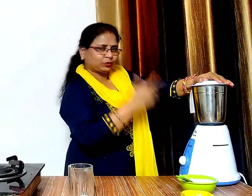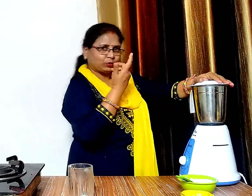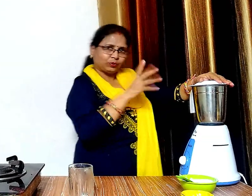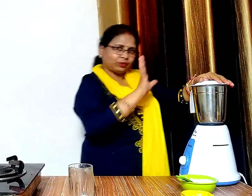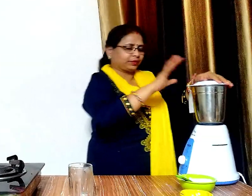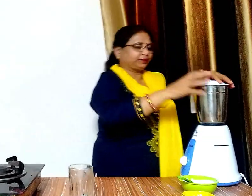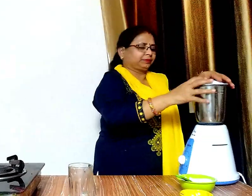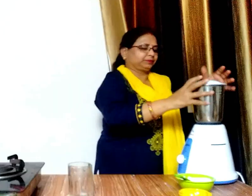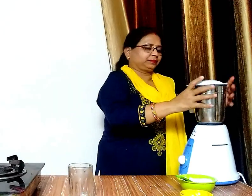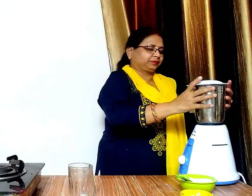सारी चीसे पिस चुकी है